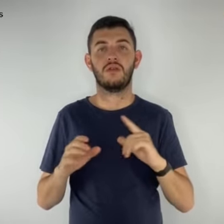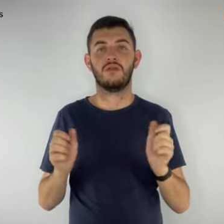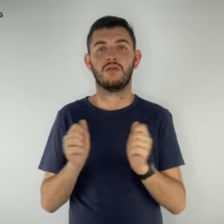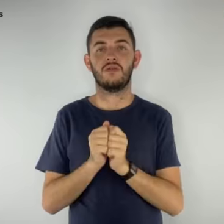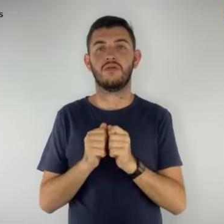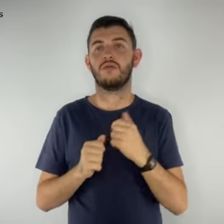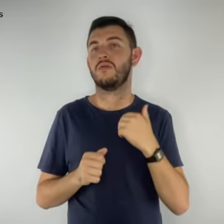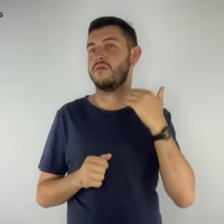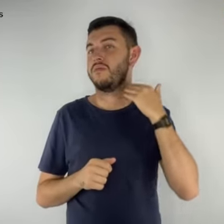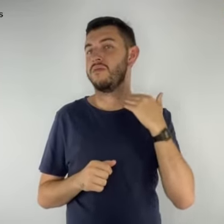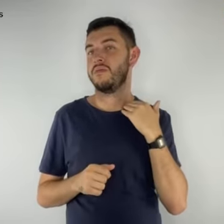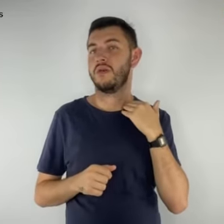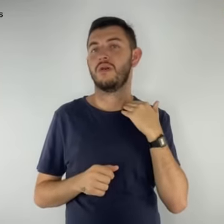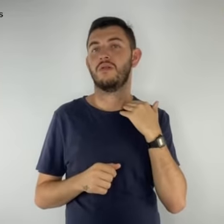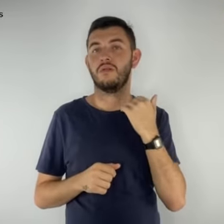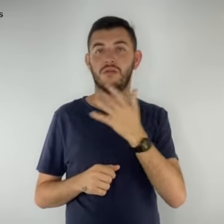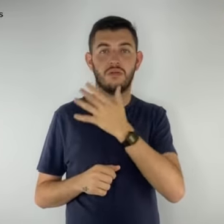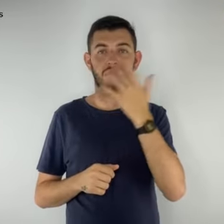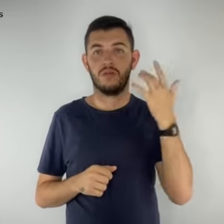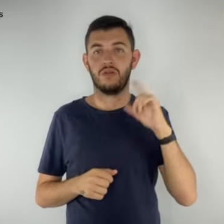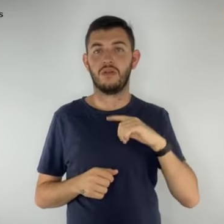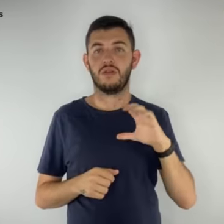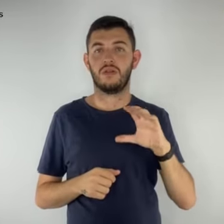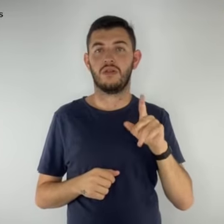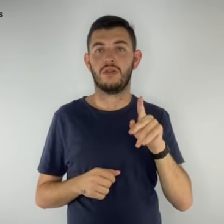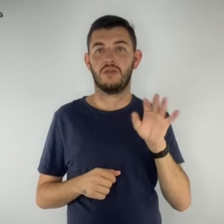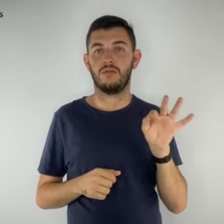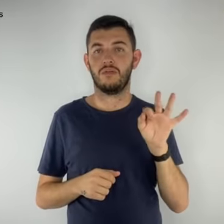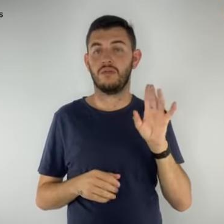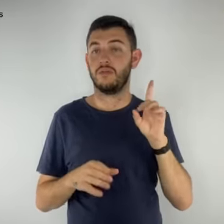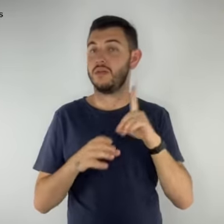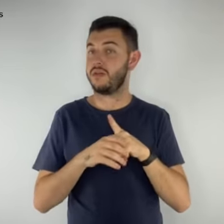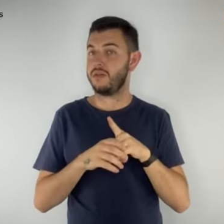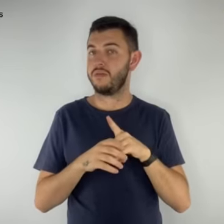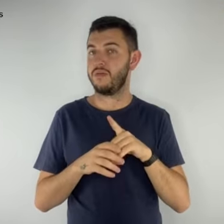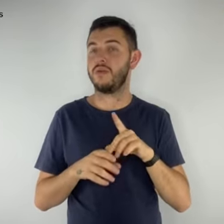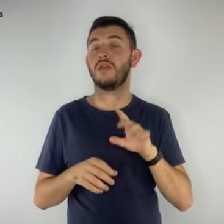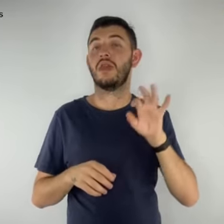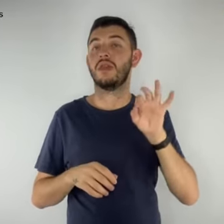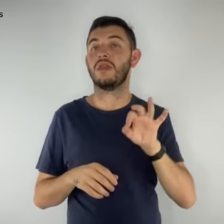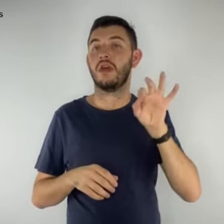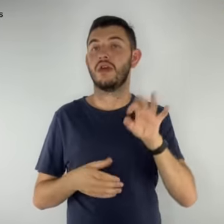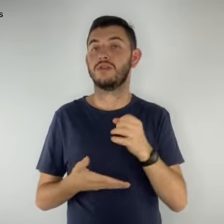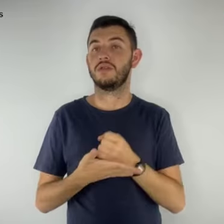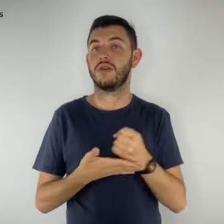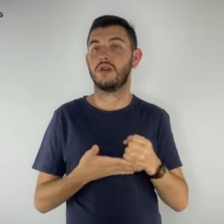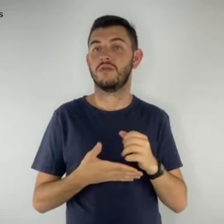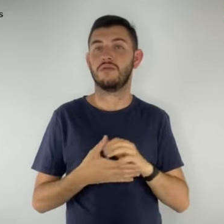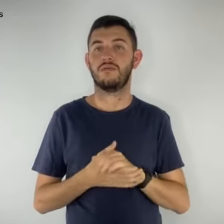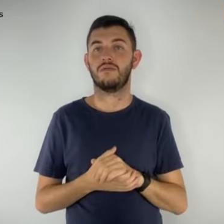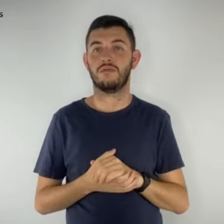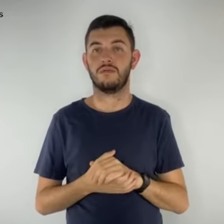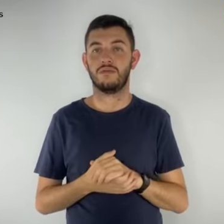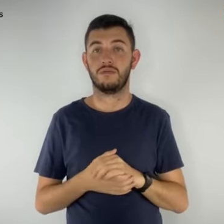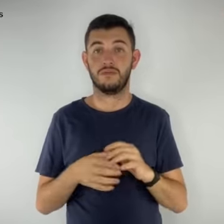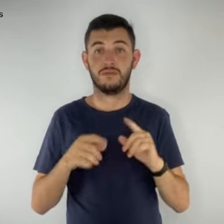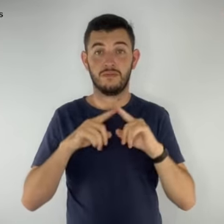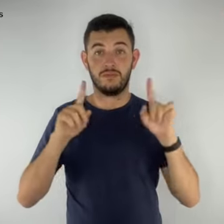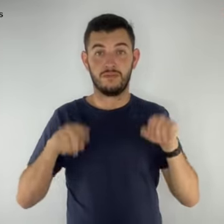conta bancária de pessoa física para o depósito da taxa cartorária. Funcionário